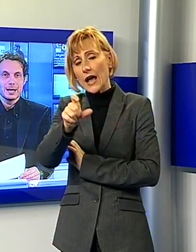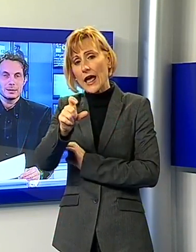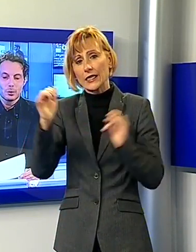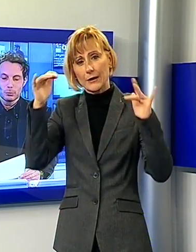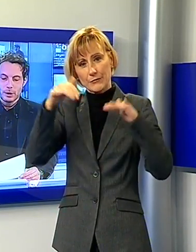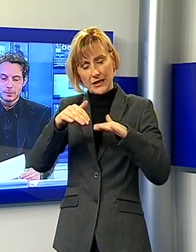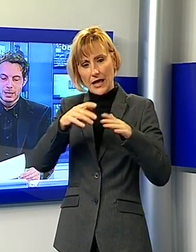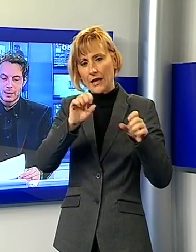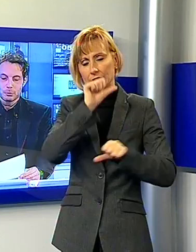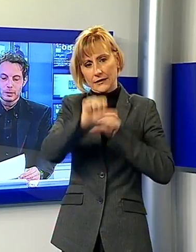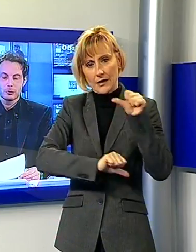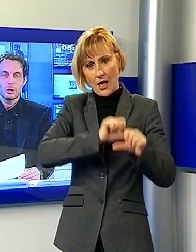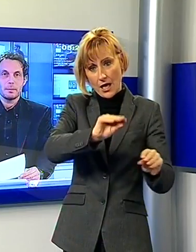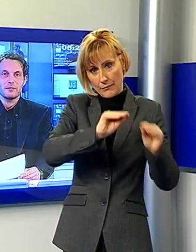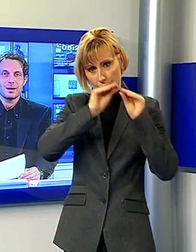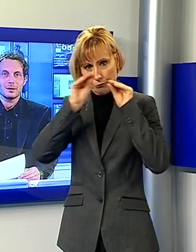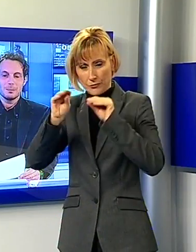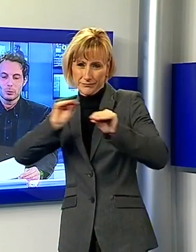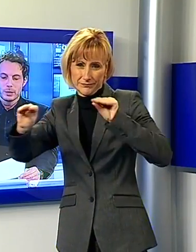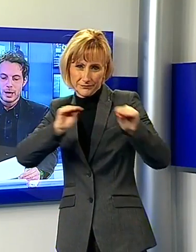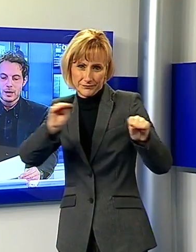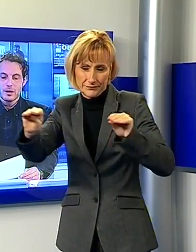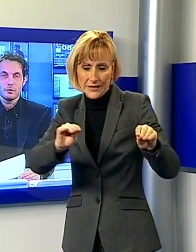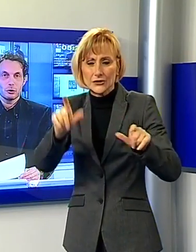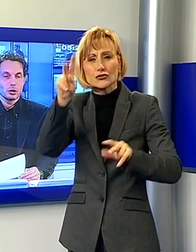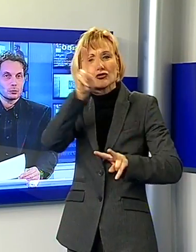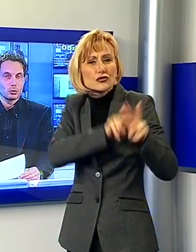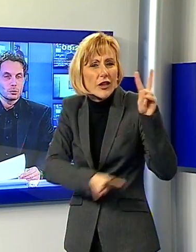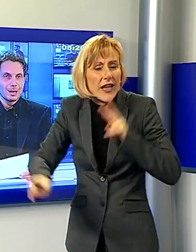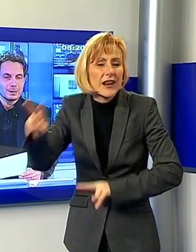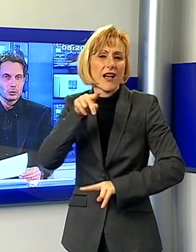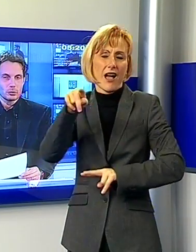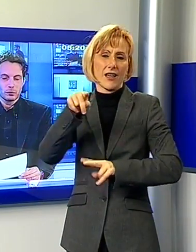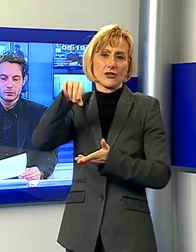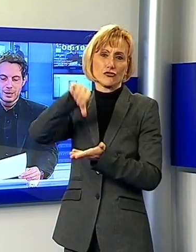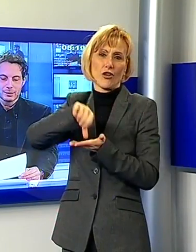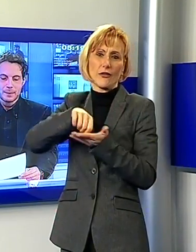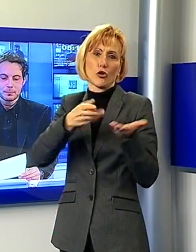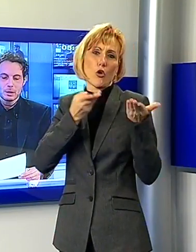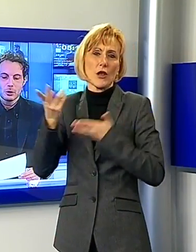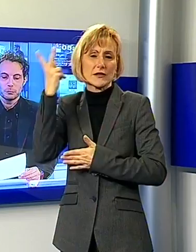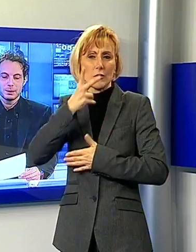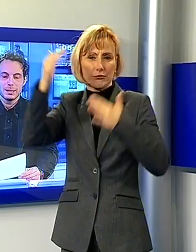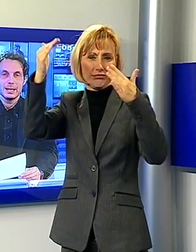altri comuni della provincia per far diminuire fino a 150-160 gli ospiti nella